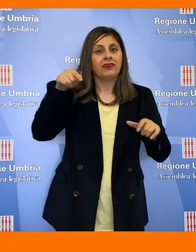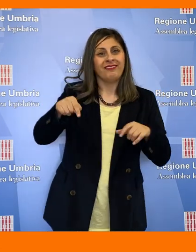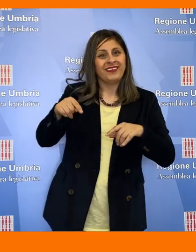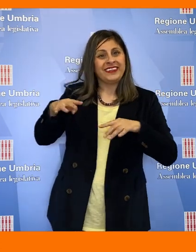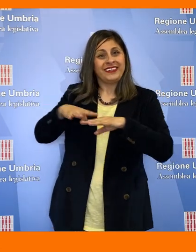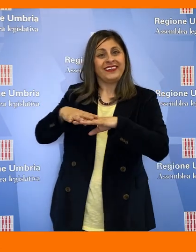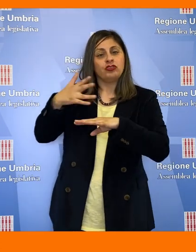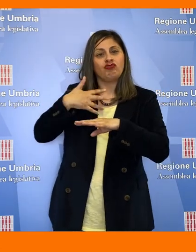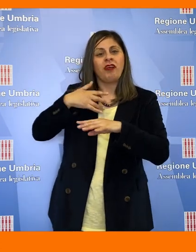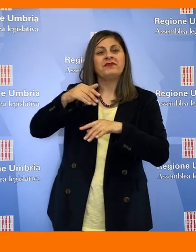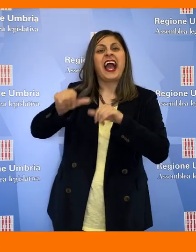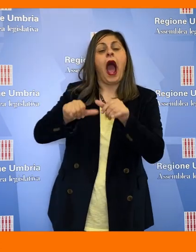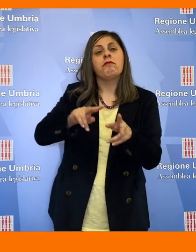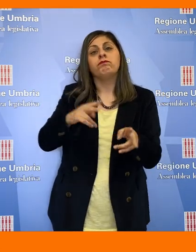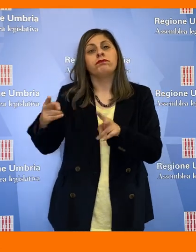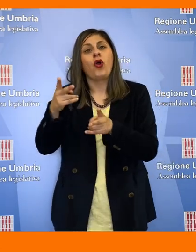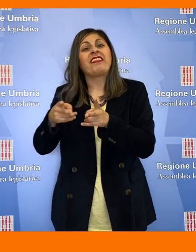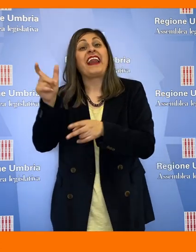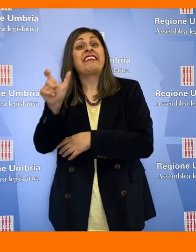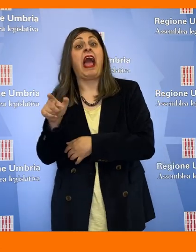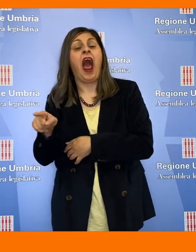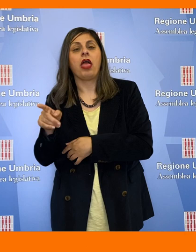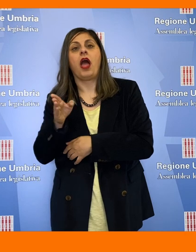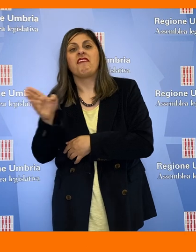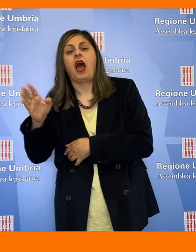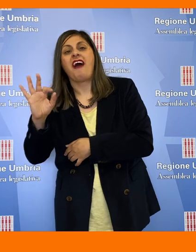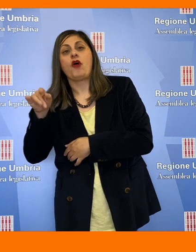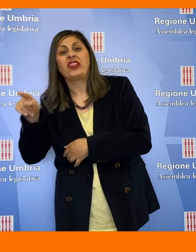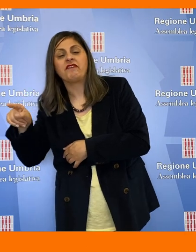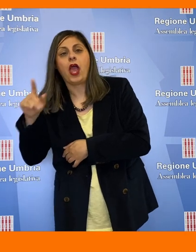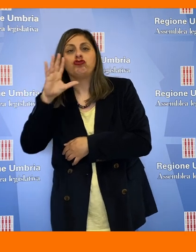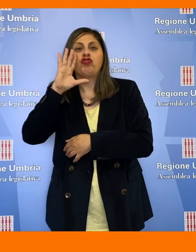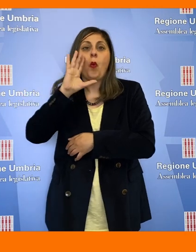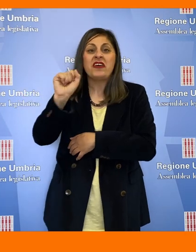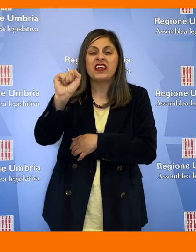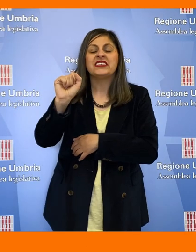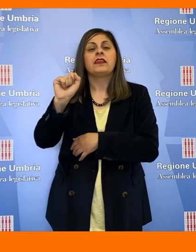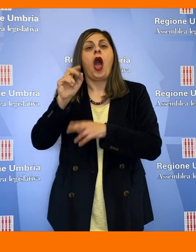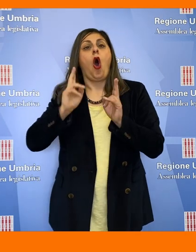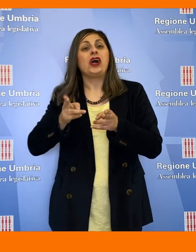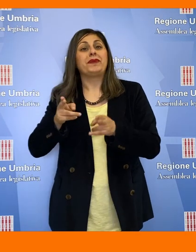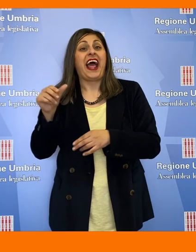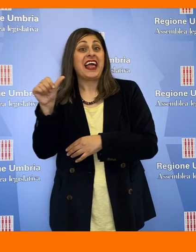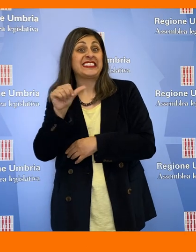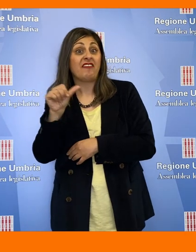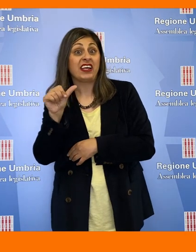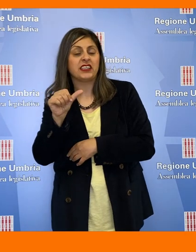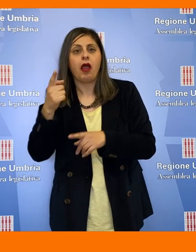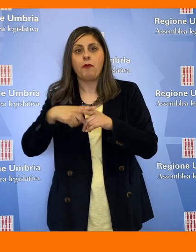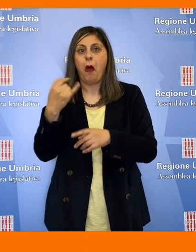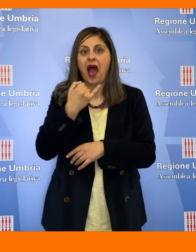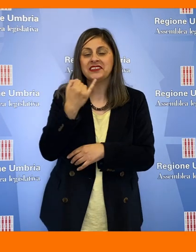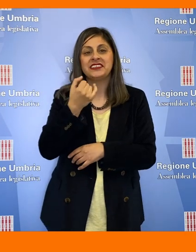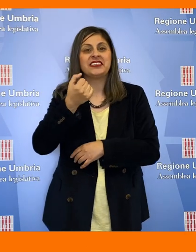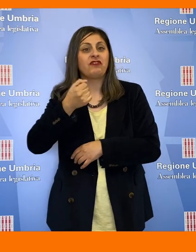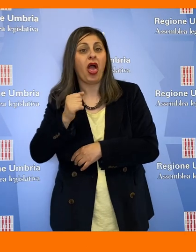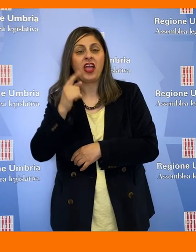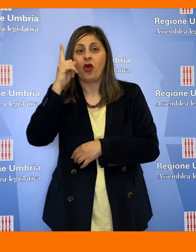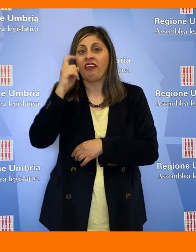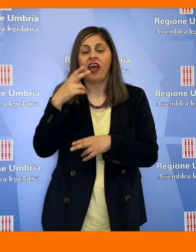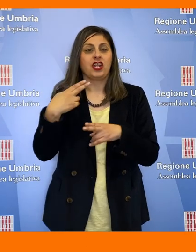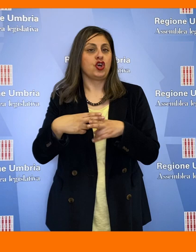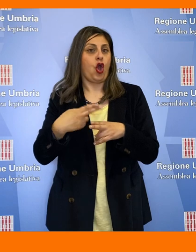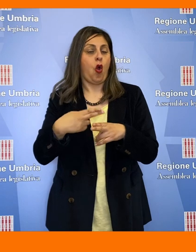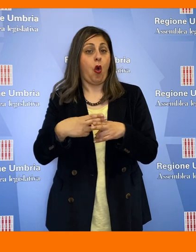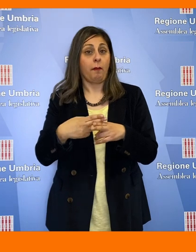'interscambio con i servizi di Trenitalia, verso Fontiveggie, Università, Ospedale e Silvestrini, sia verso Assisi, Foligno,